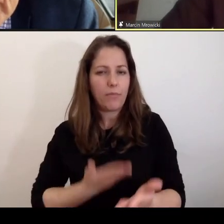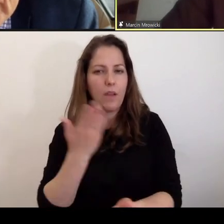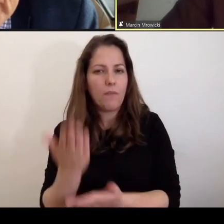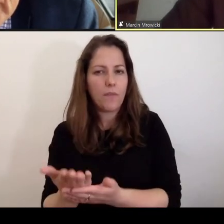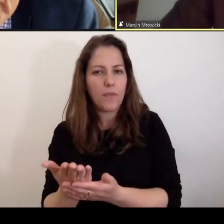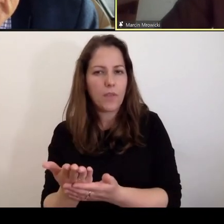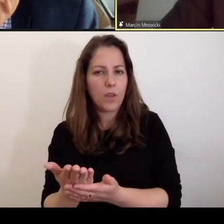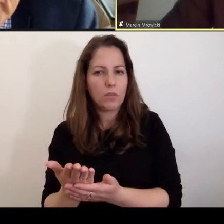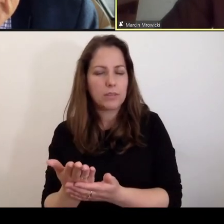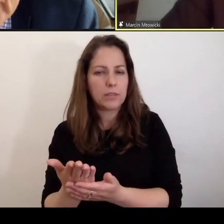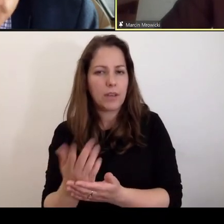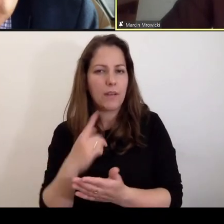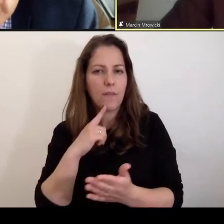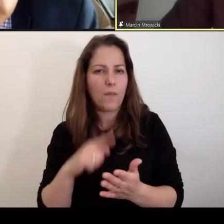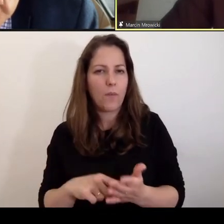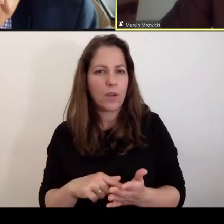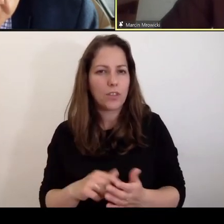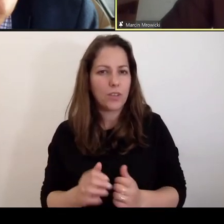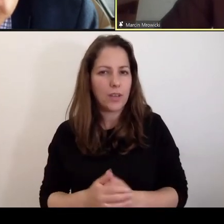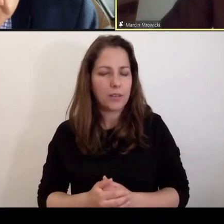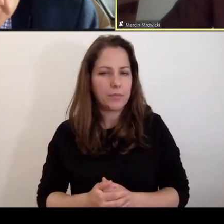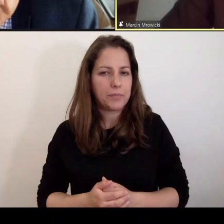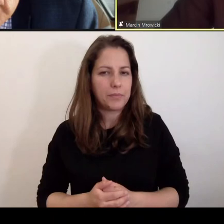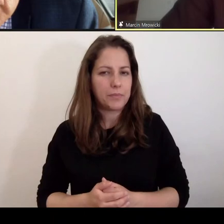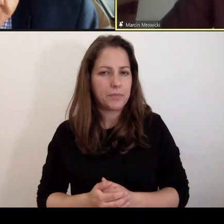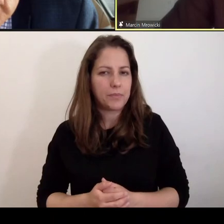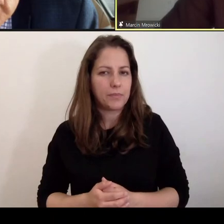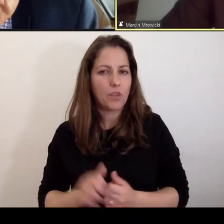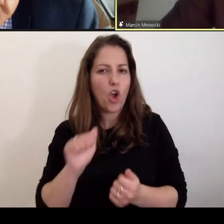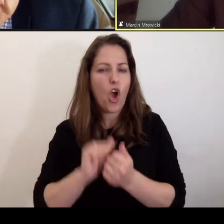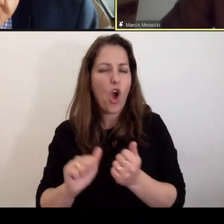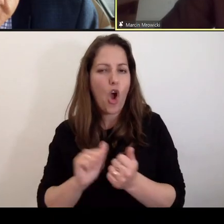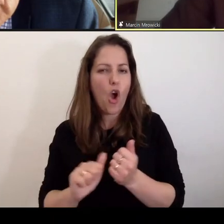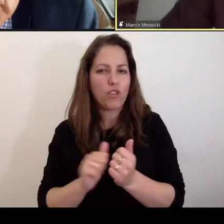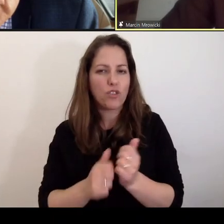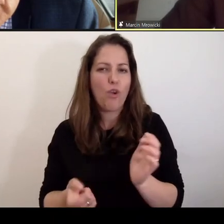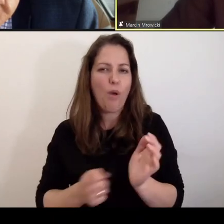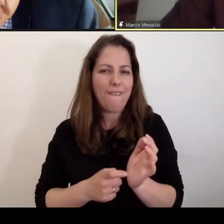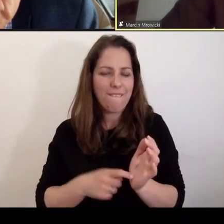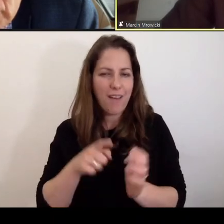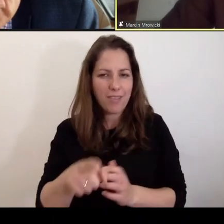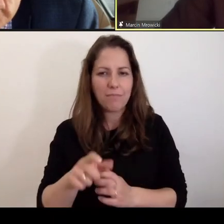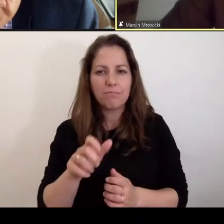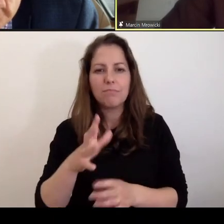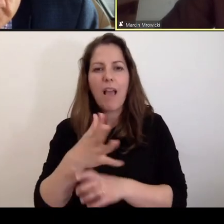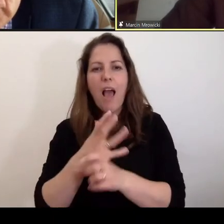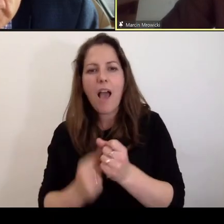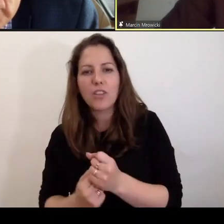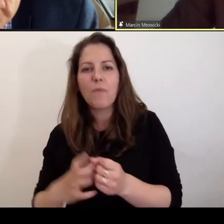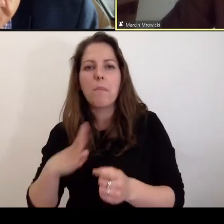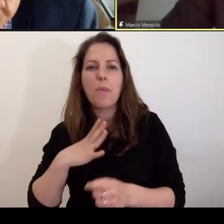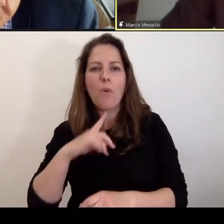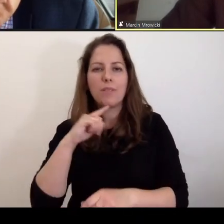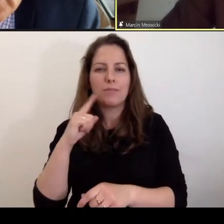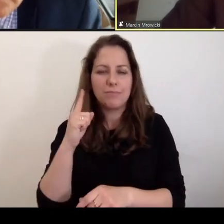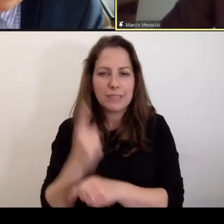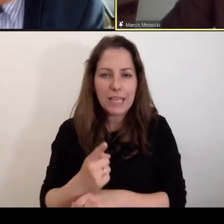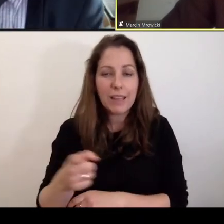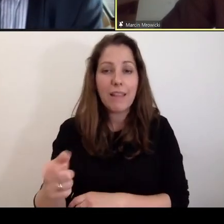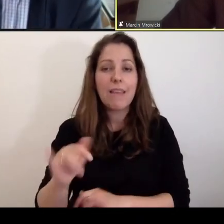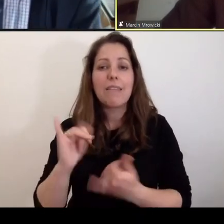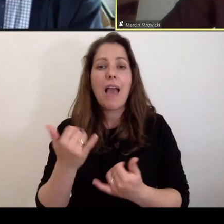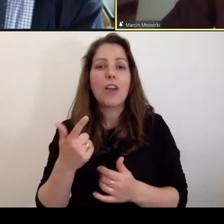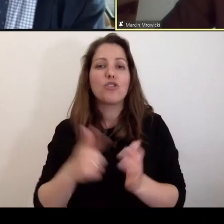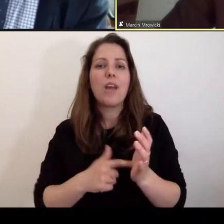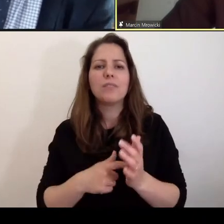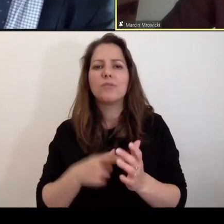wniosek właśnie o odszkodowanie za aresztowanie i skazanie, więc pytanie jest, jak często do